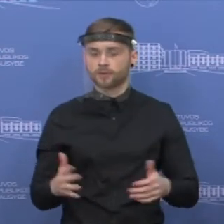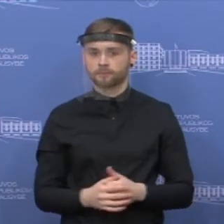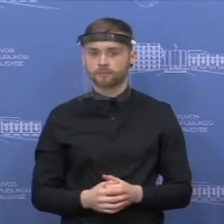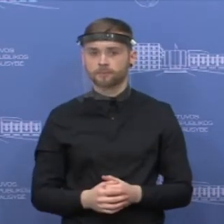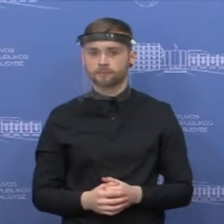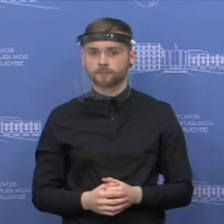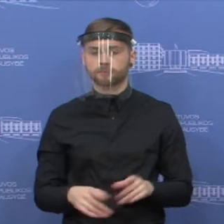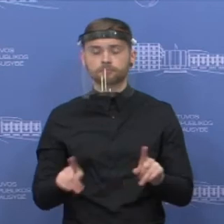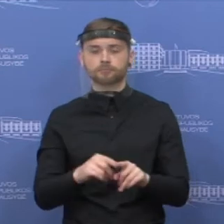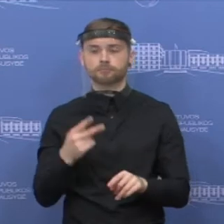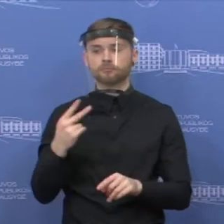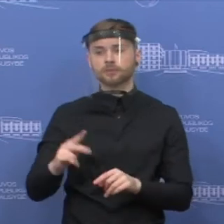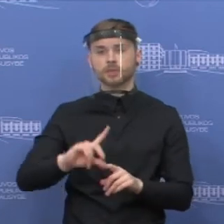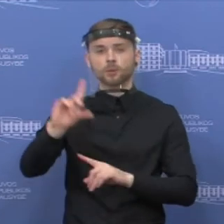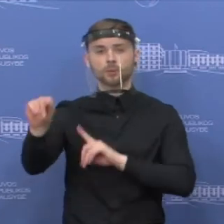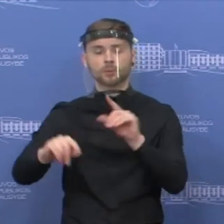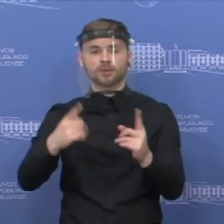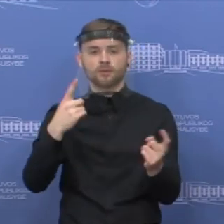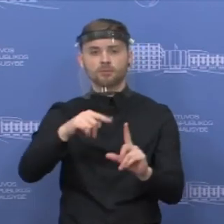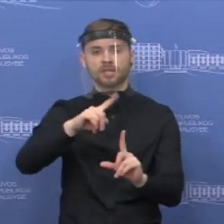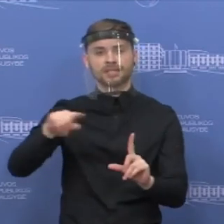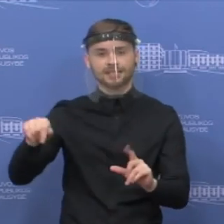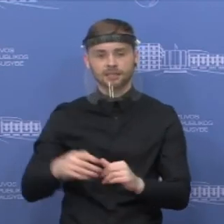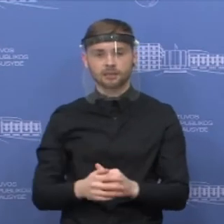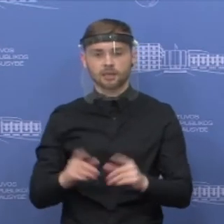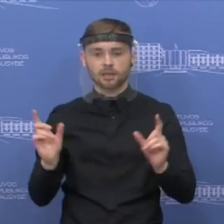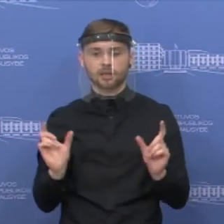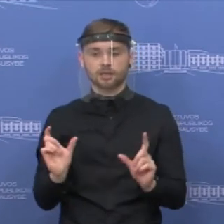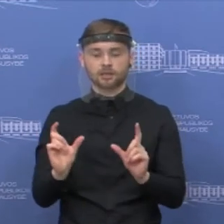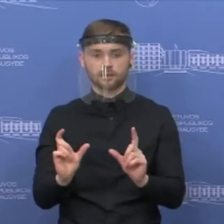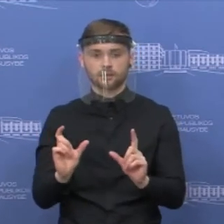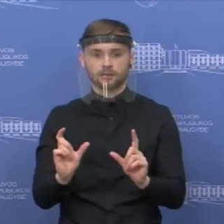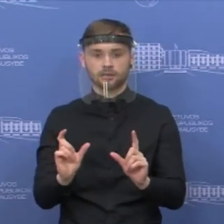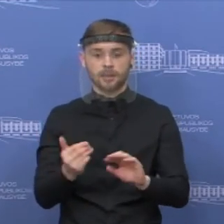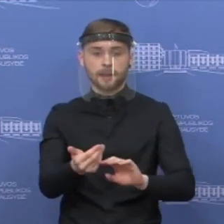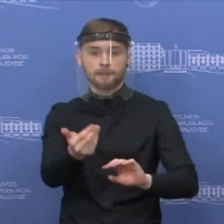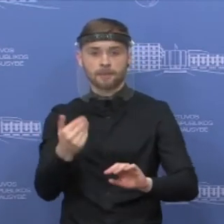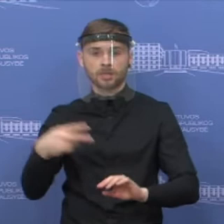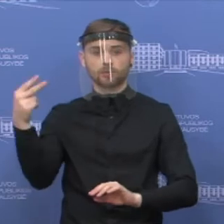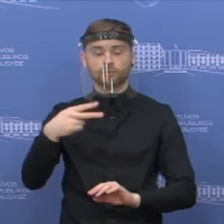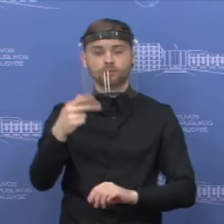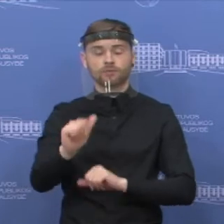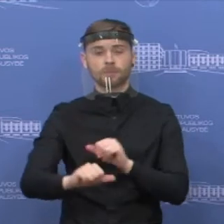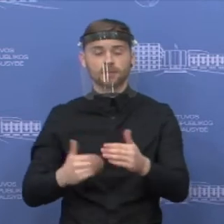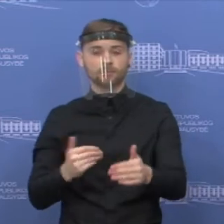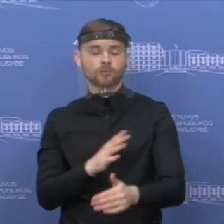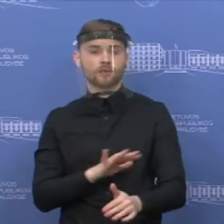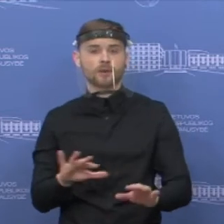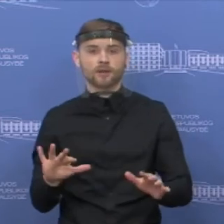vykimo statistiką prieš skelbiant karantiną 2020 metais. Tai